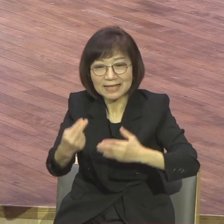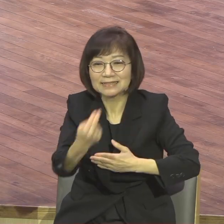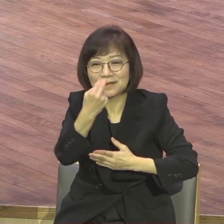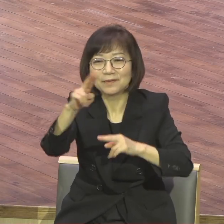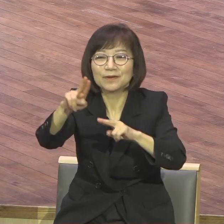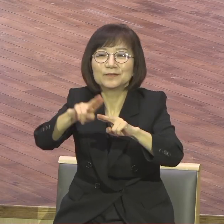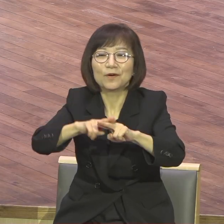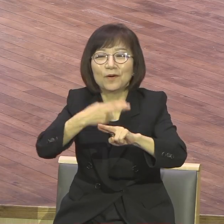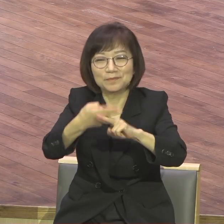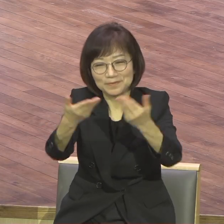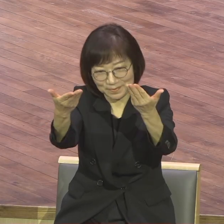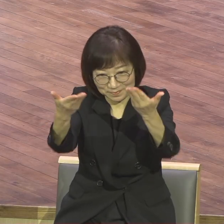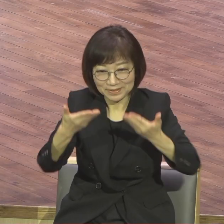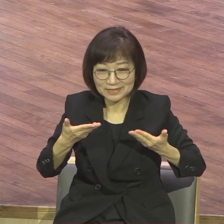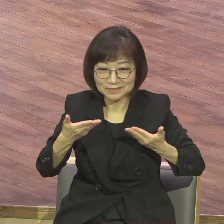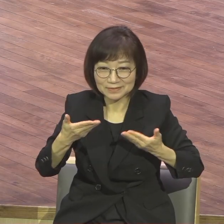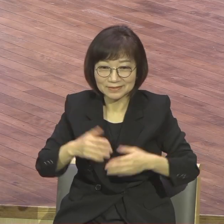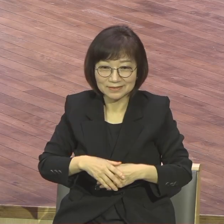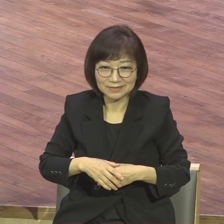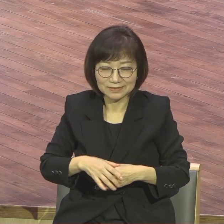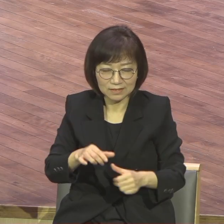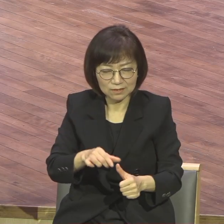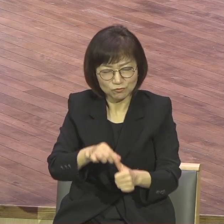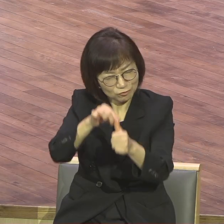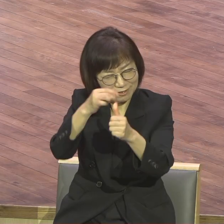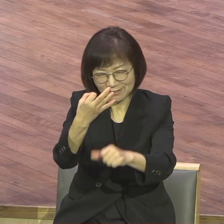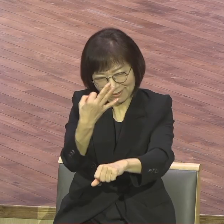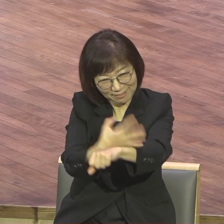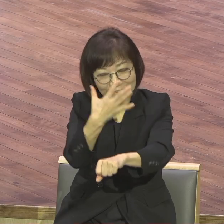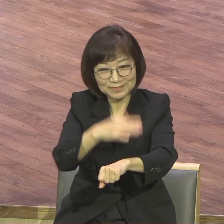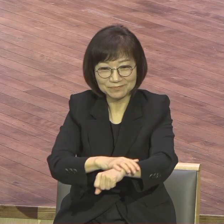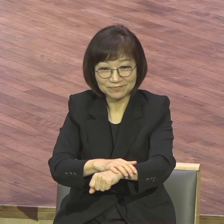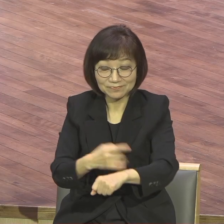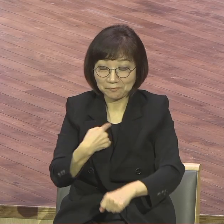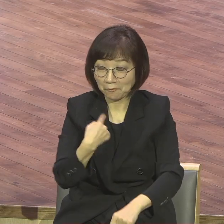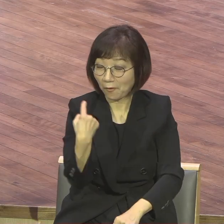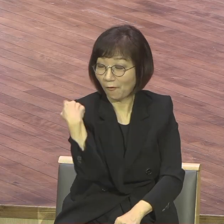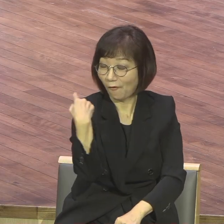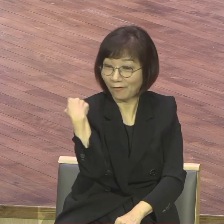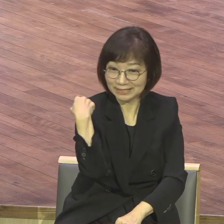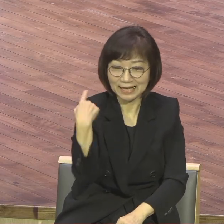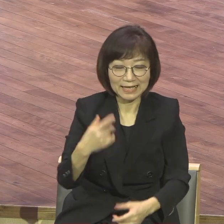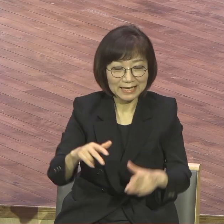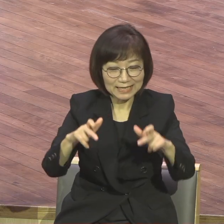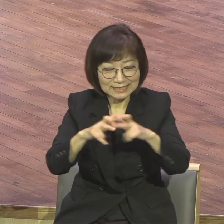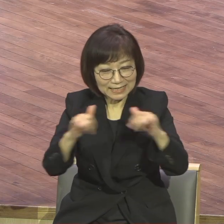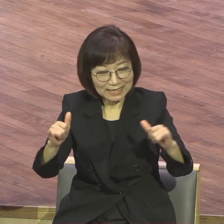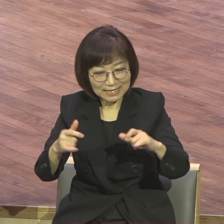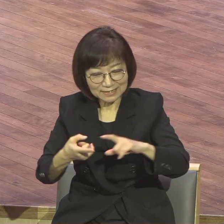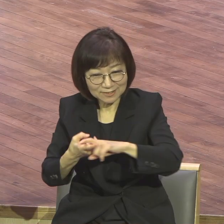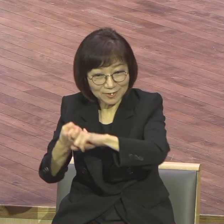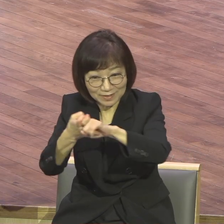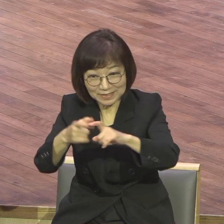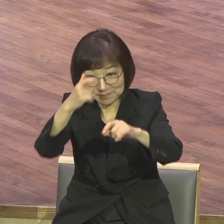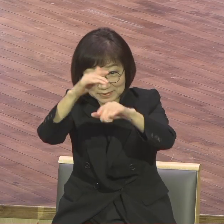간단한 거예요. 제가 어제도 우리 장애인 우리 연합집회 드릴 때 초청된